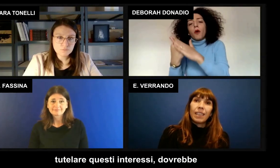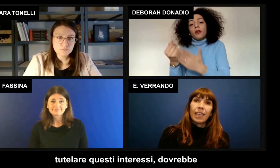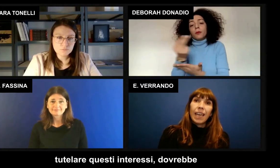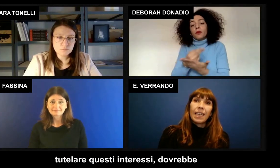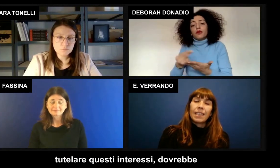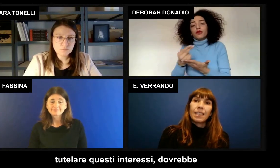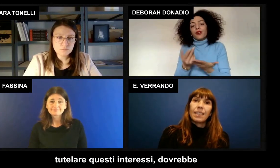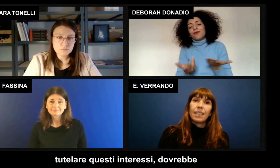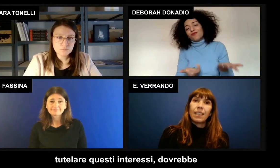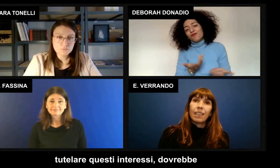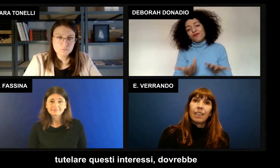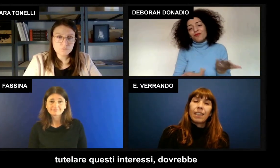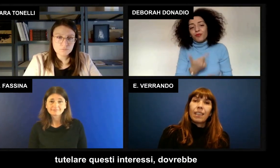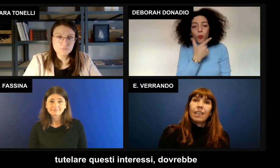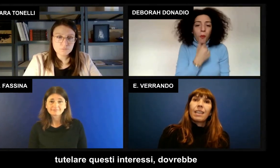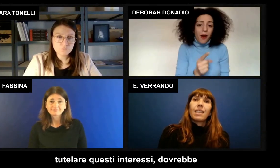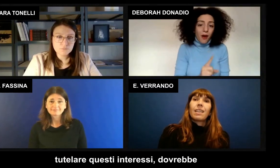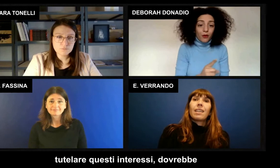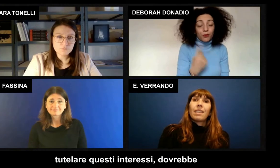questi interessi